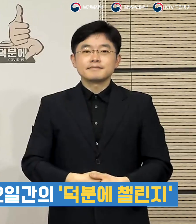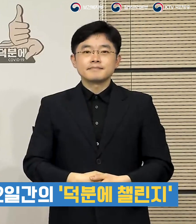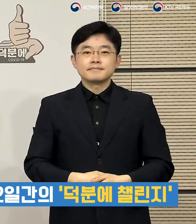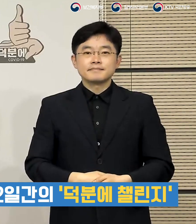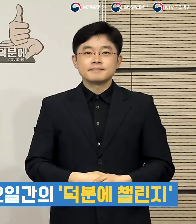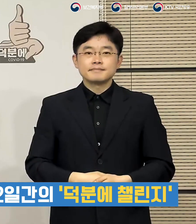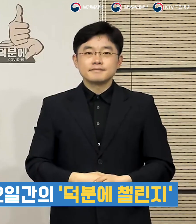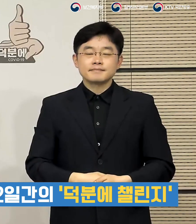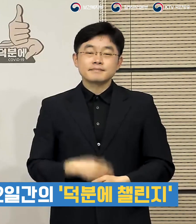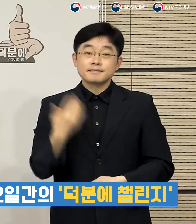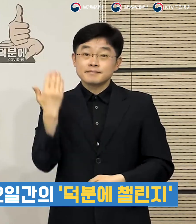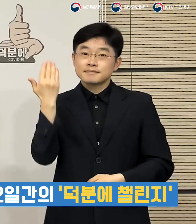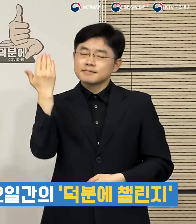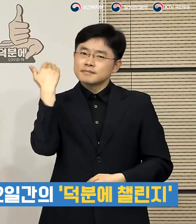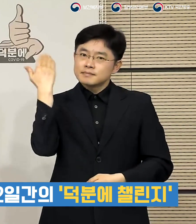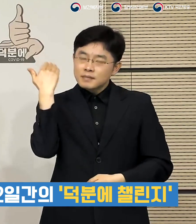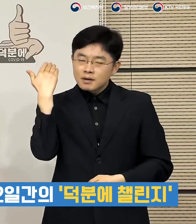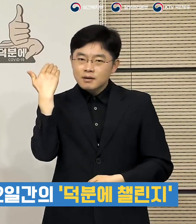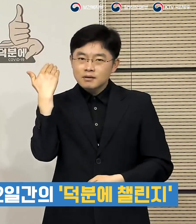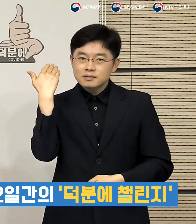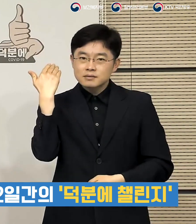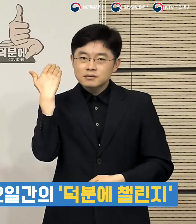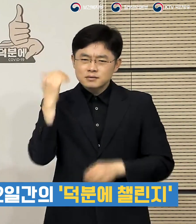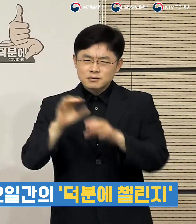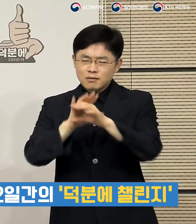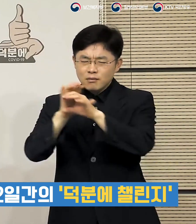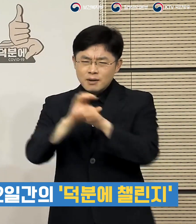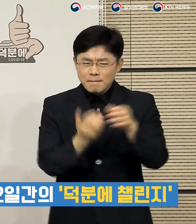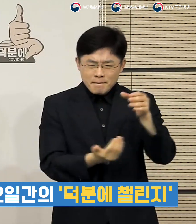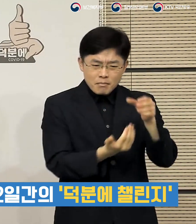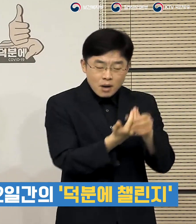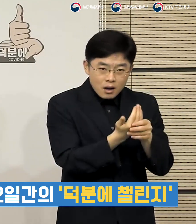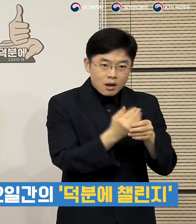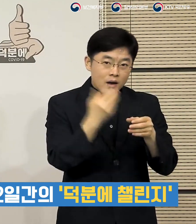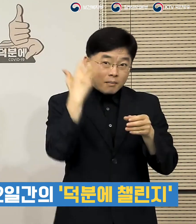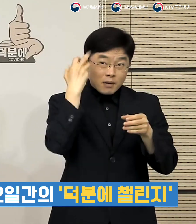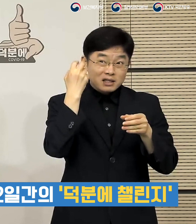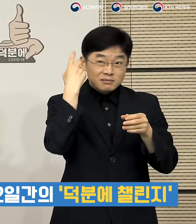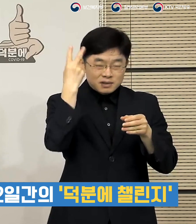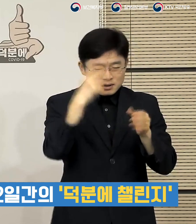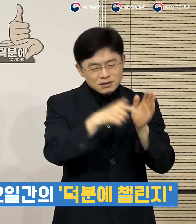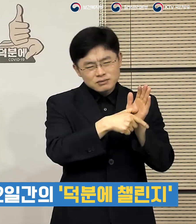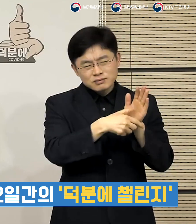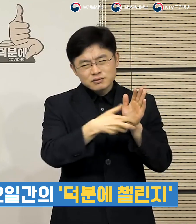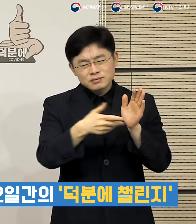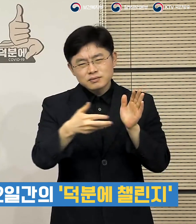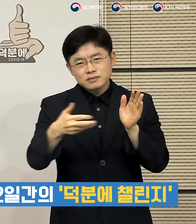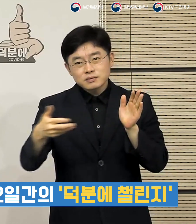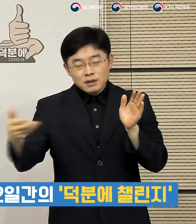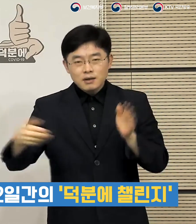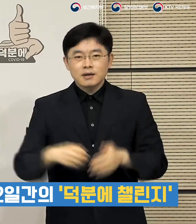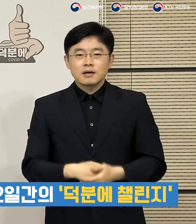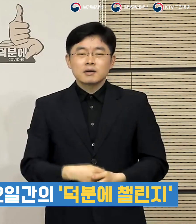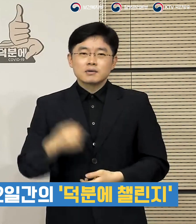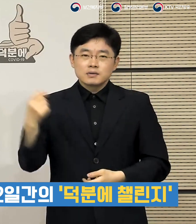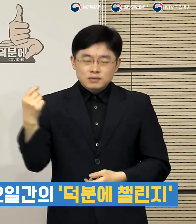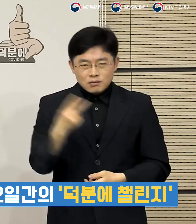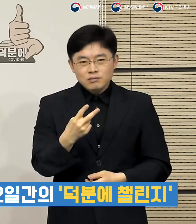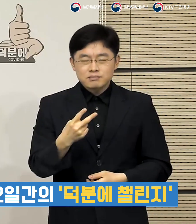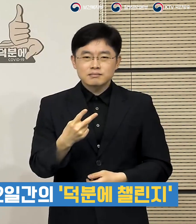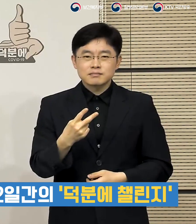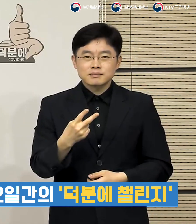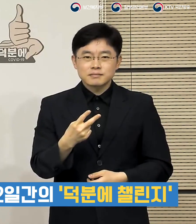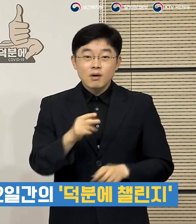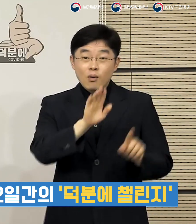지난 82일 동안 보건복지부에서 진행을 했었던 덕분에